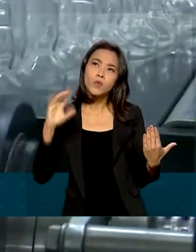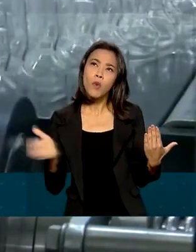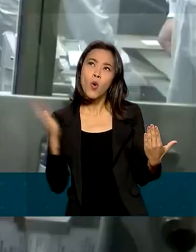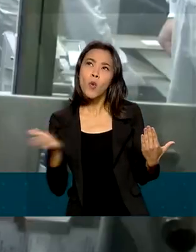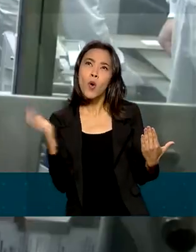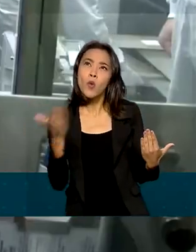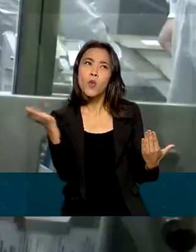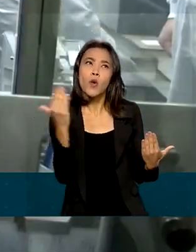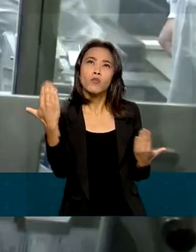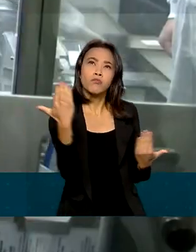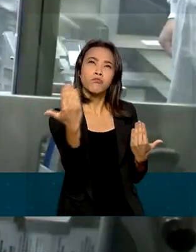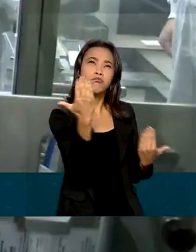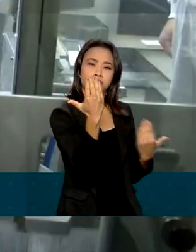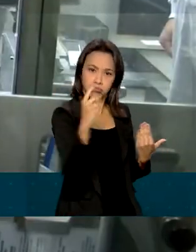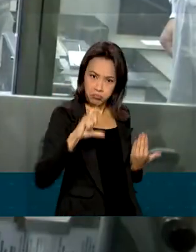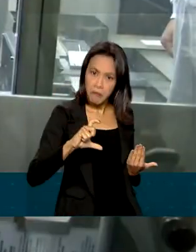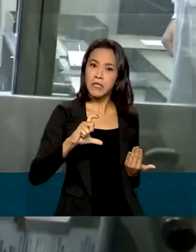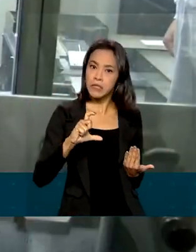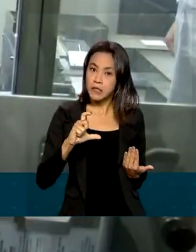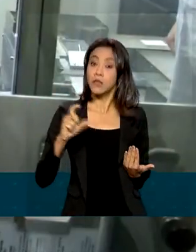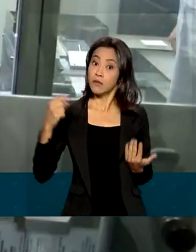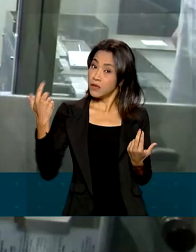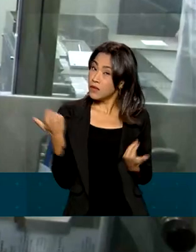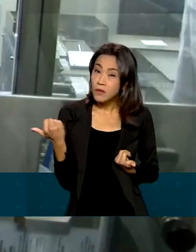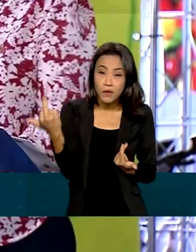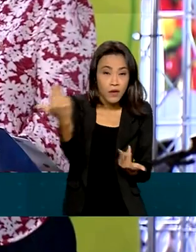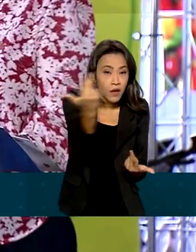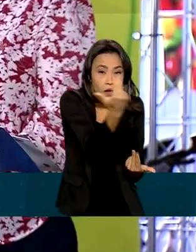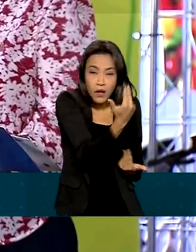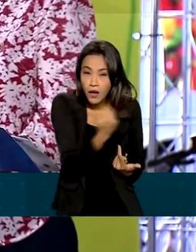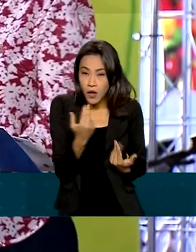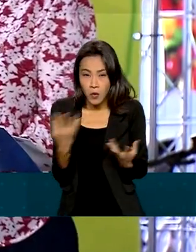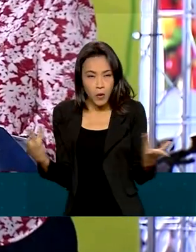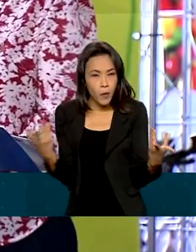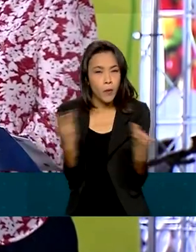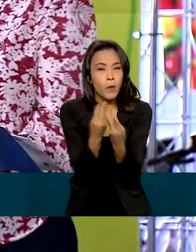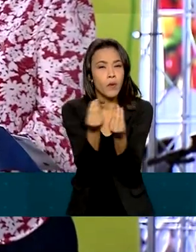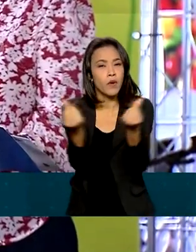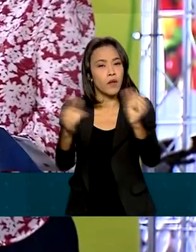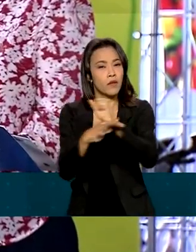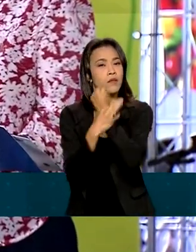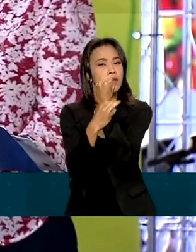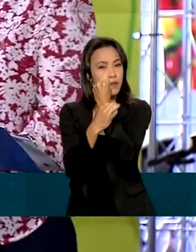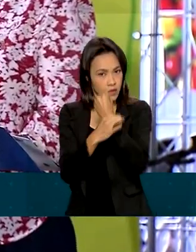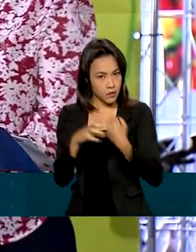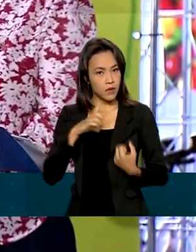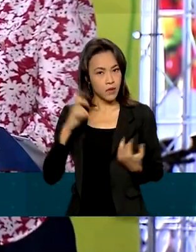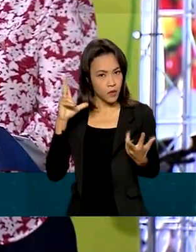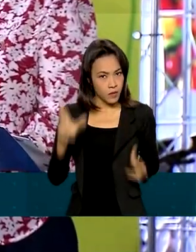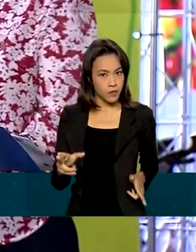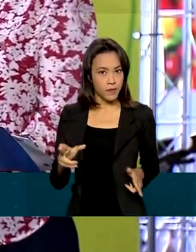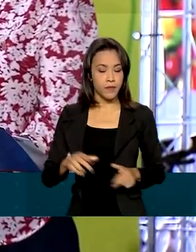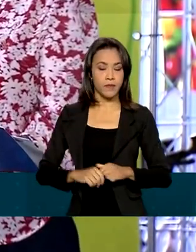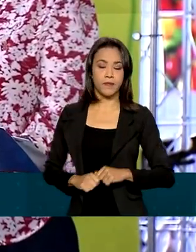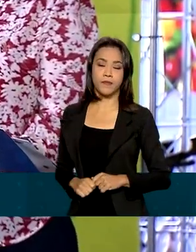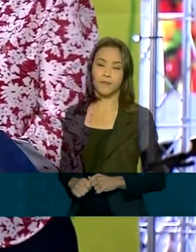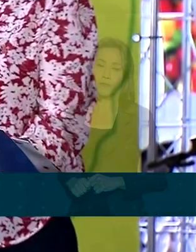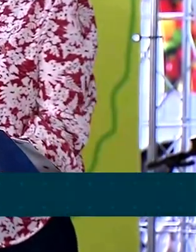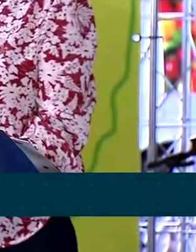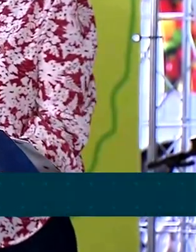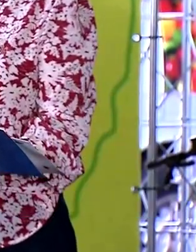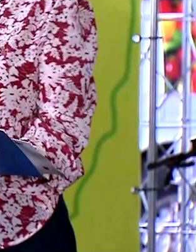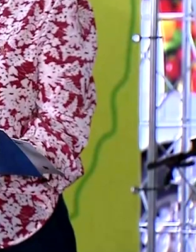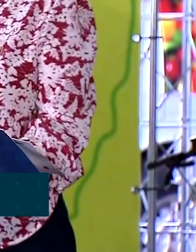países e confirmou que elas possuem a mesma eficácia, segurança e qualidade. A Fiocruz